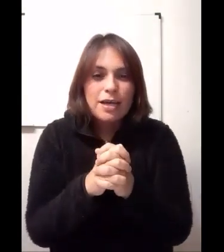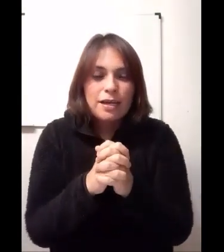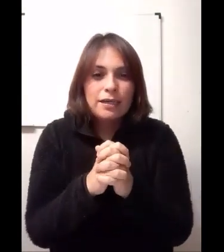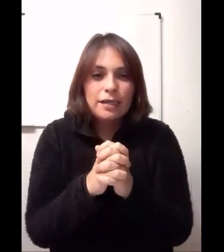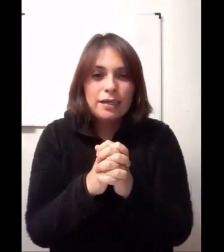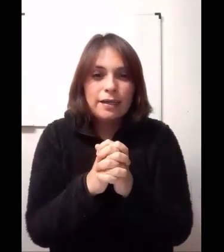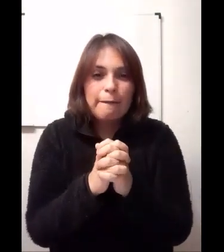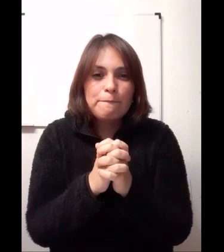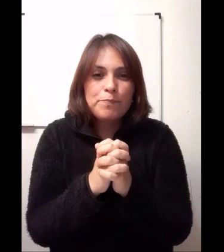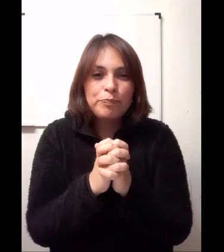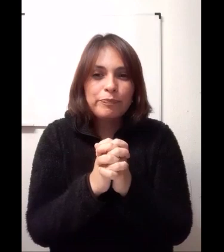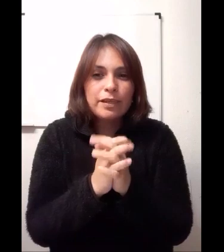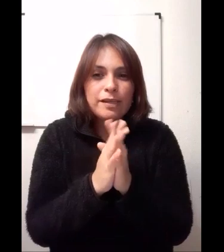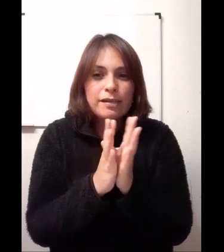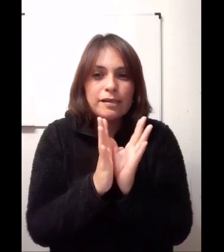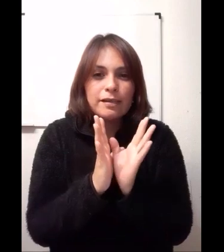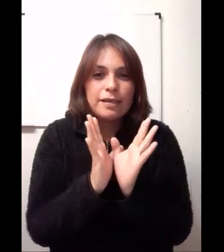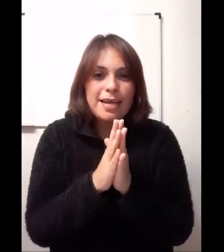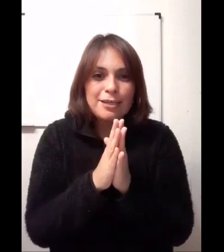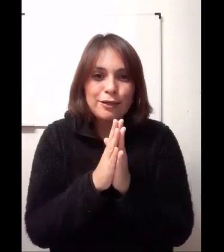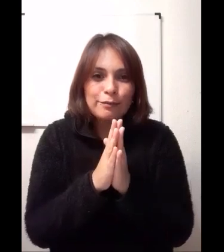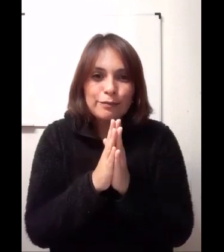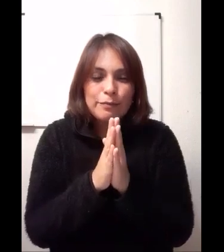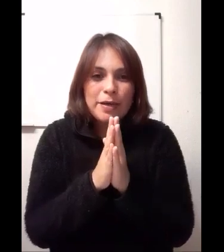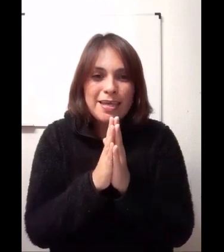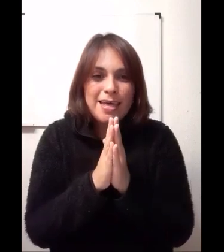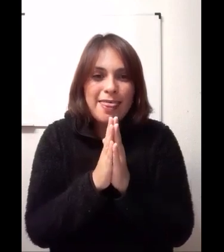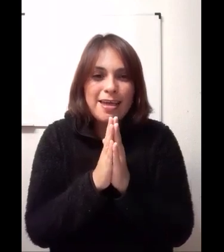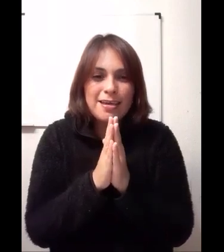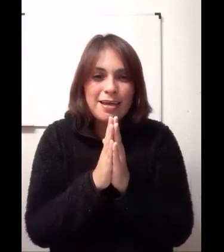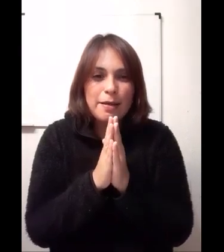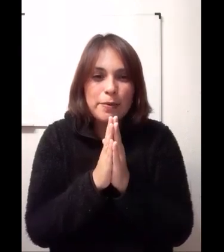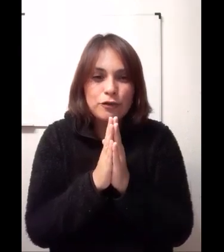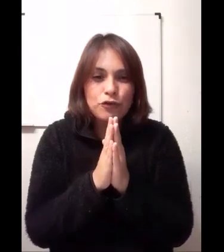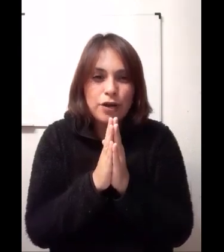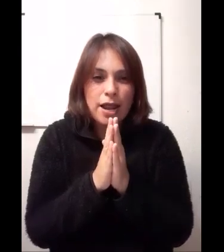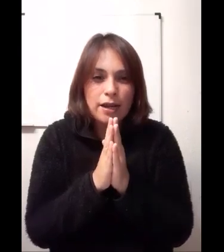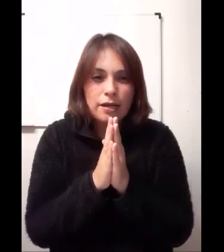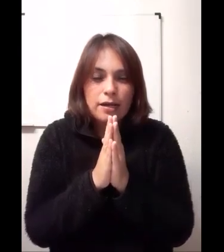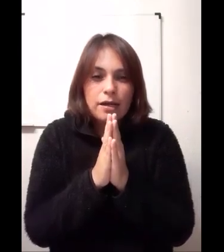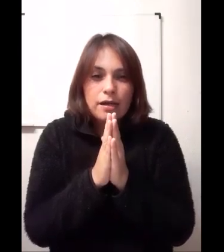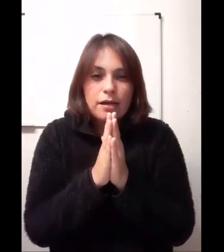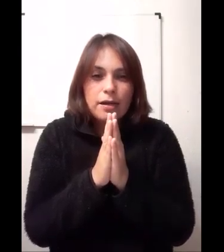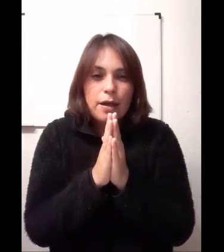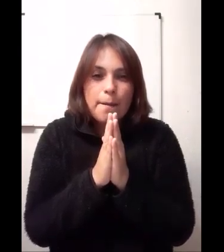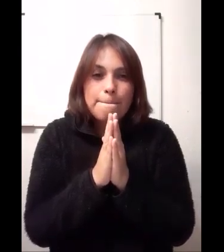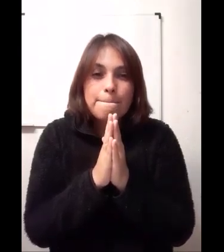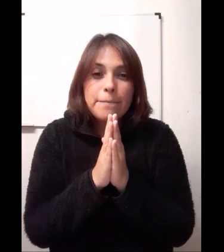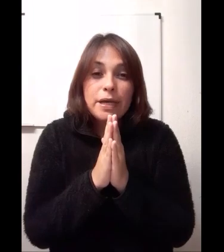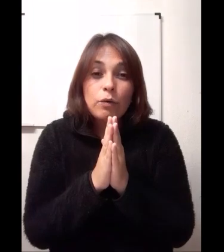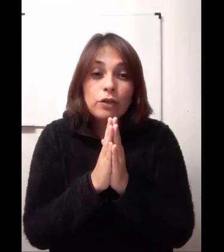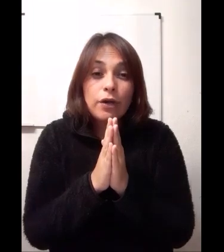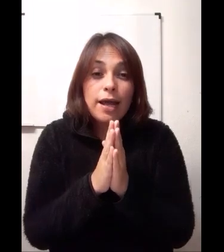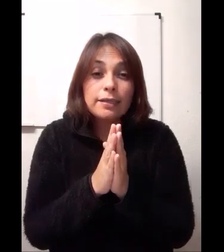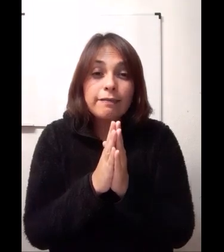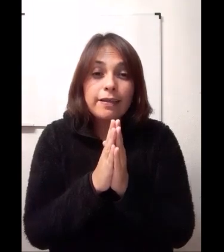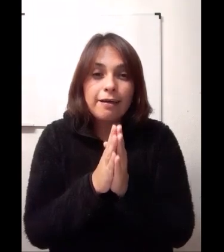Y eso, medidas de higiene personal. Y en cuanto a la actividad